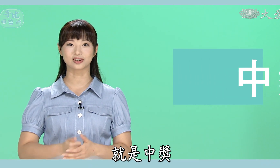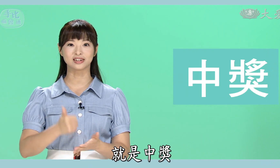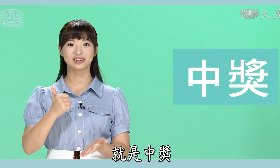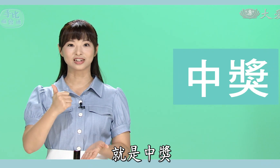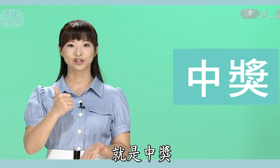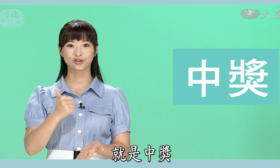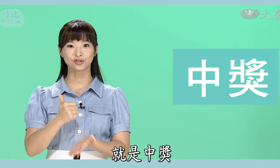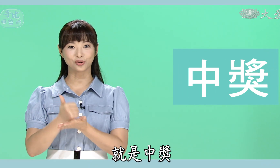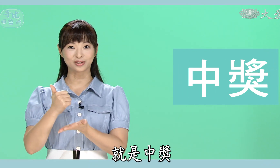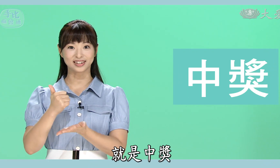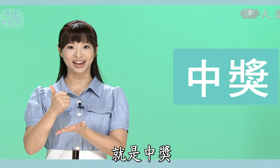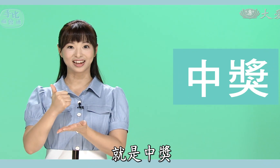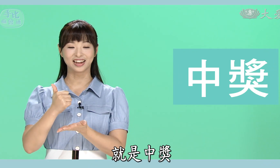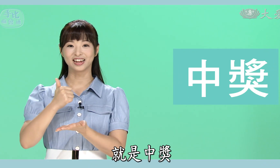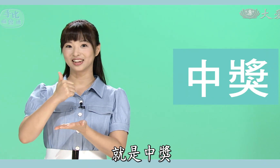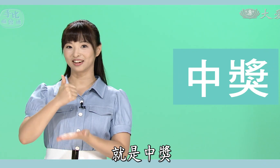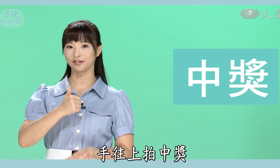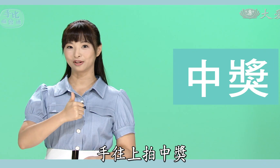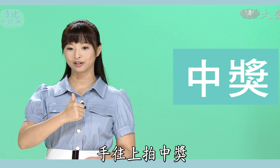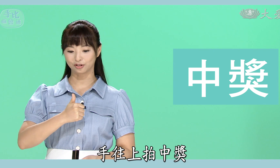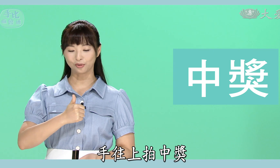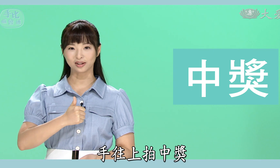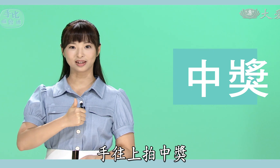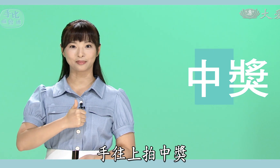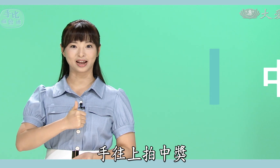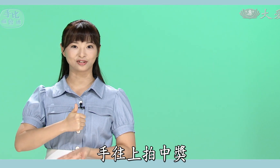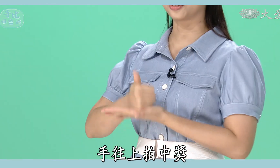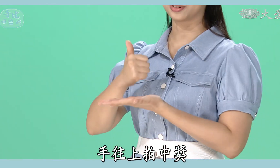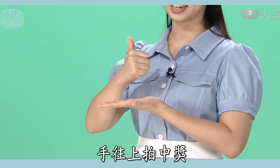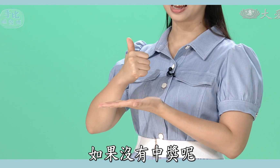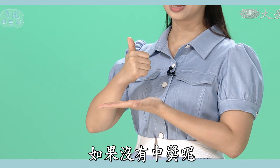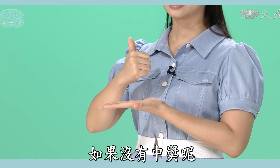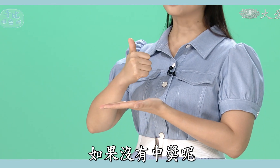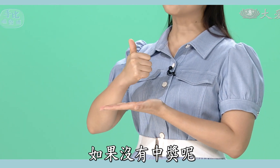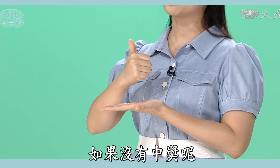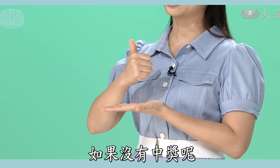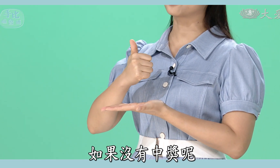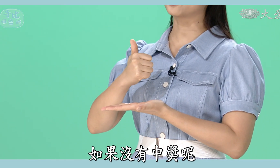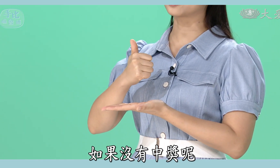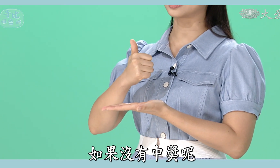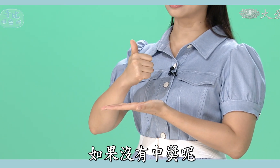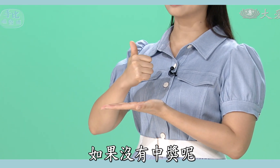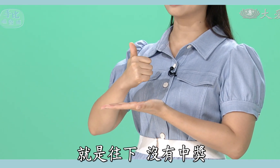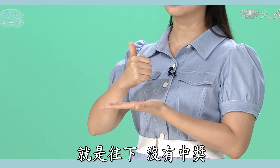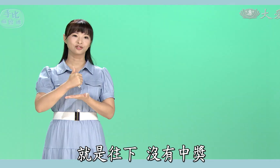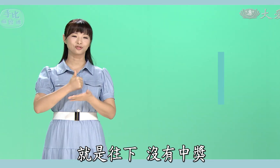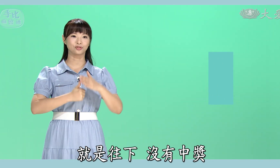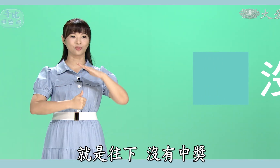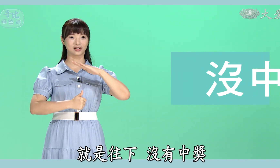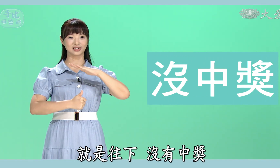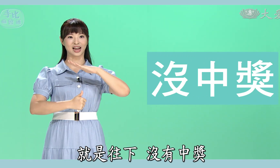中奖手往上排中奖那如果没有中奖呢就是往下